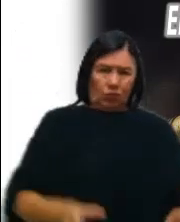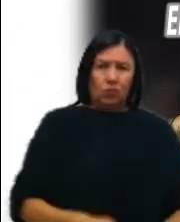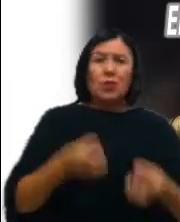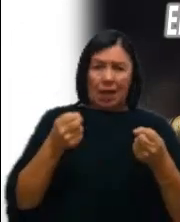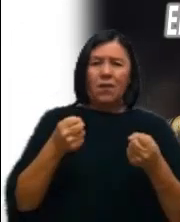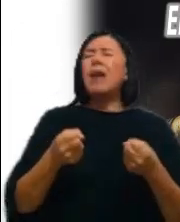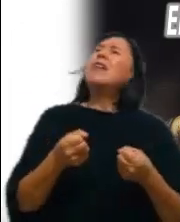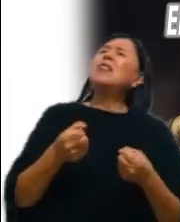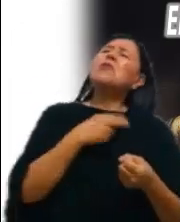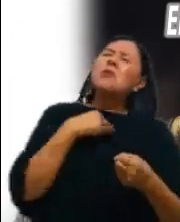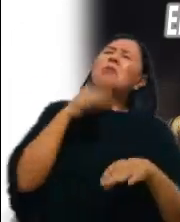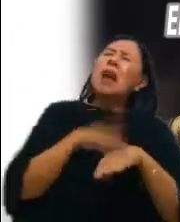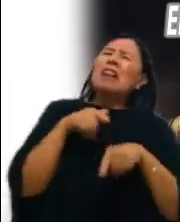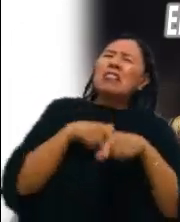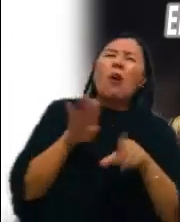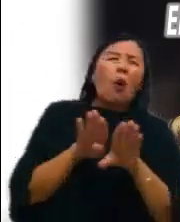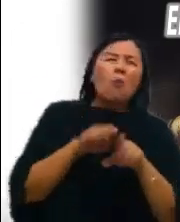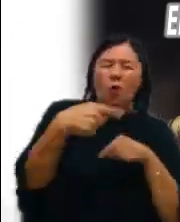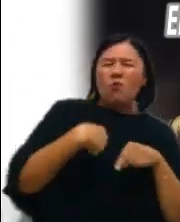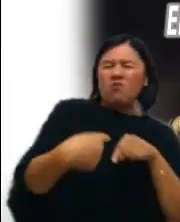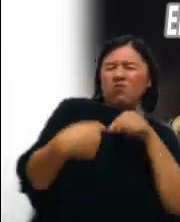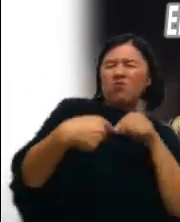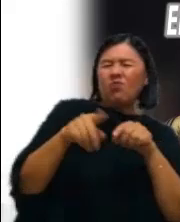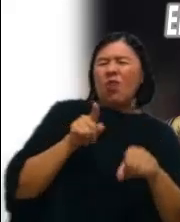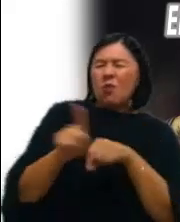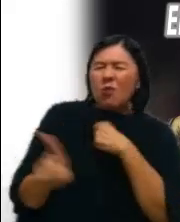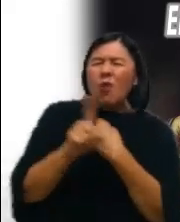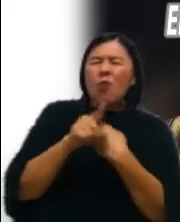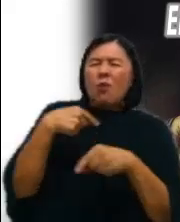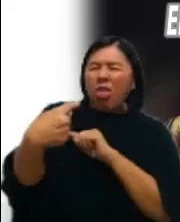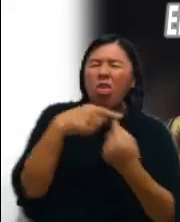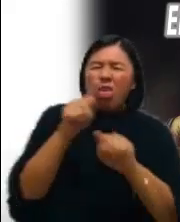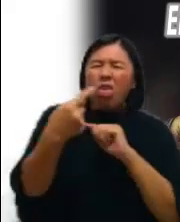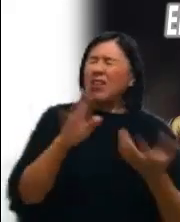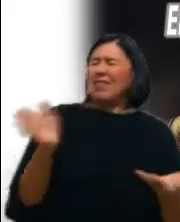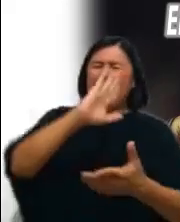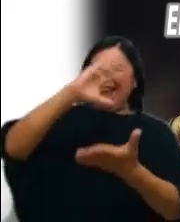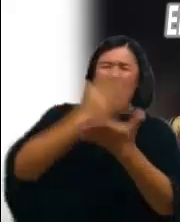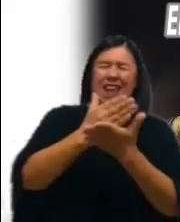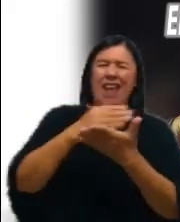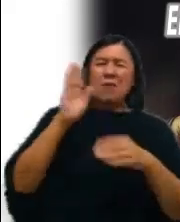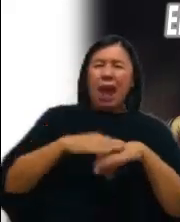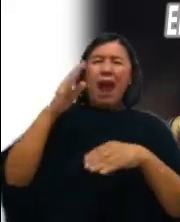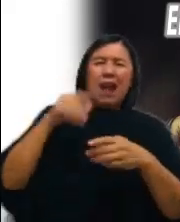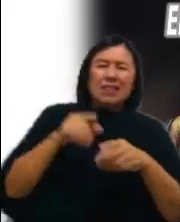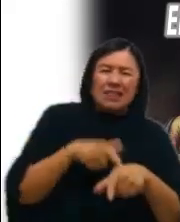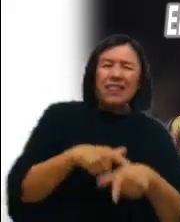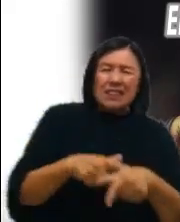continuar agrediéndonos y luchando? ¿Por qué no romper la cadena de violencia con el amor?